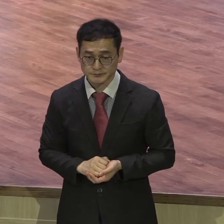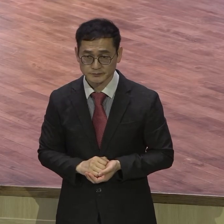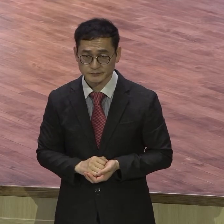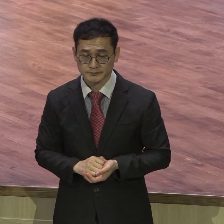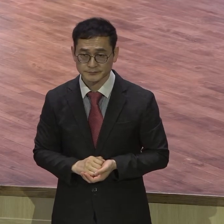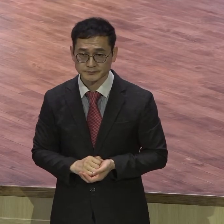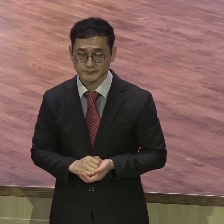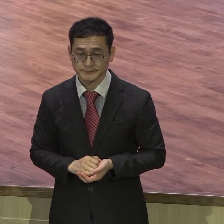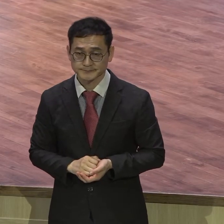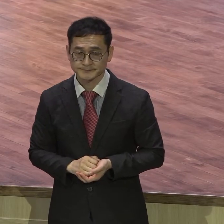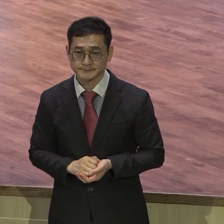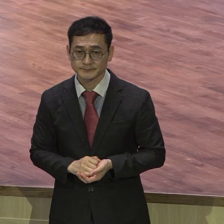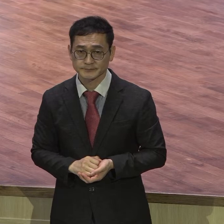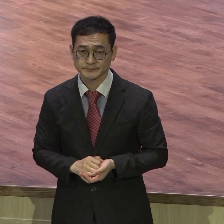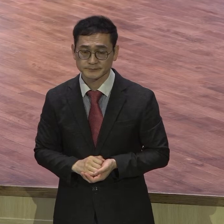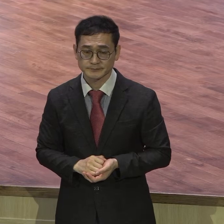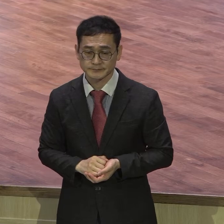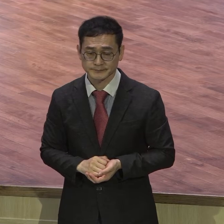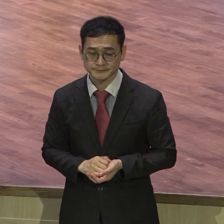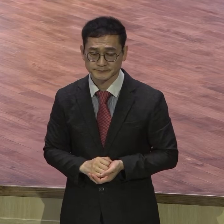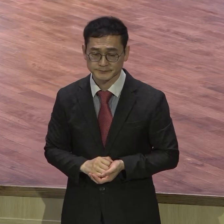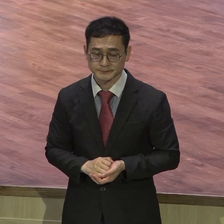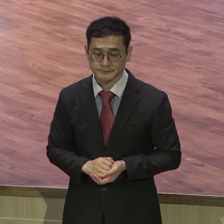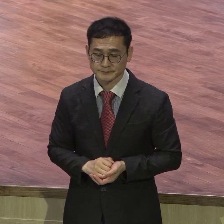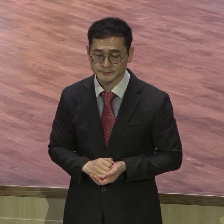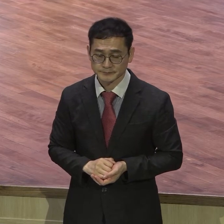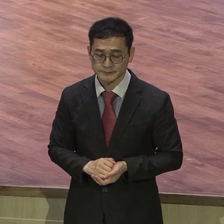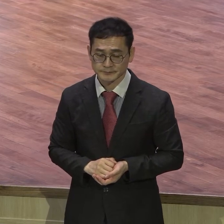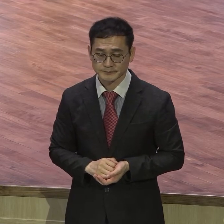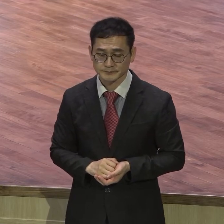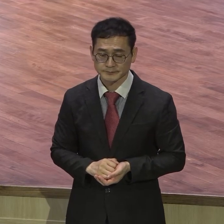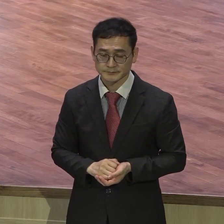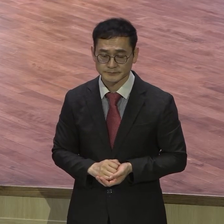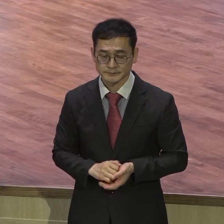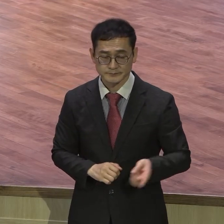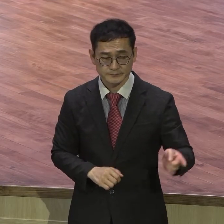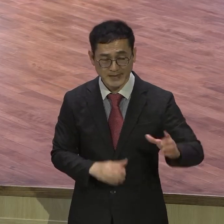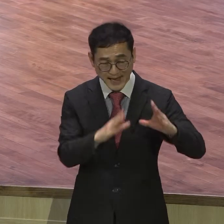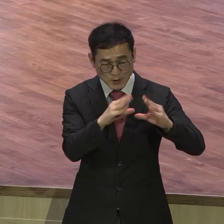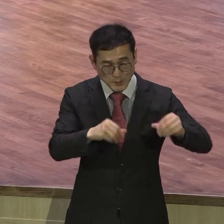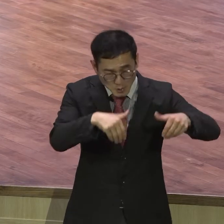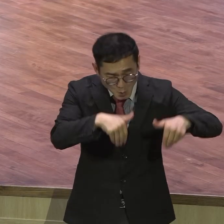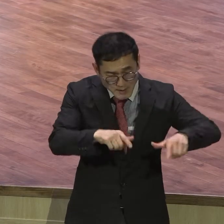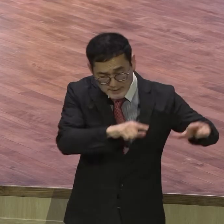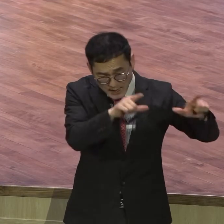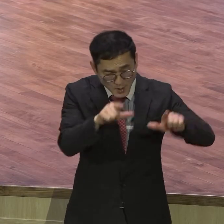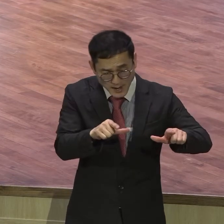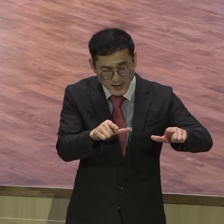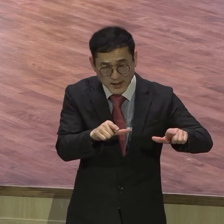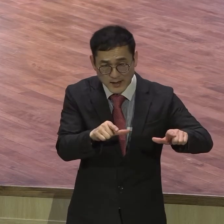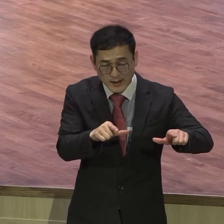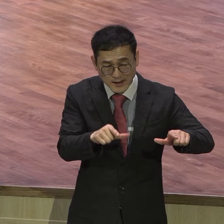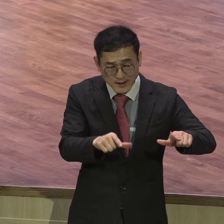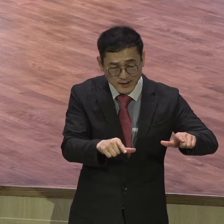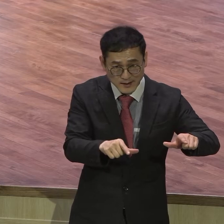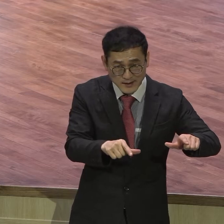하나님께서 애굽에서 노예 생활하던 이사를 백신들을 출애고부시킨 이유와